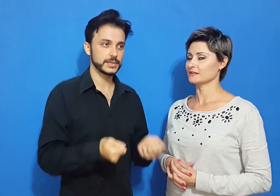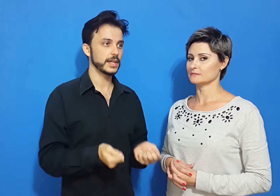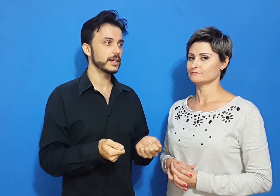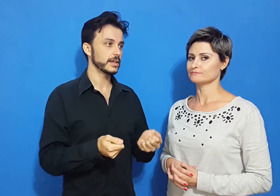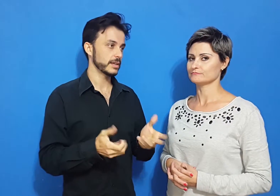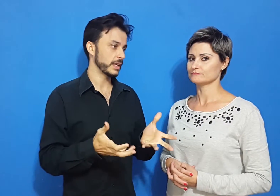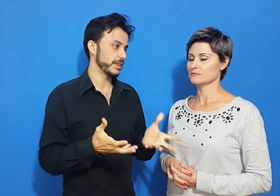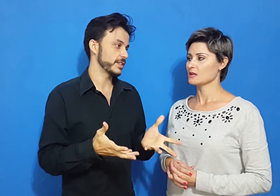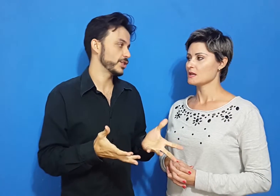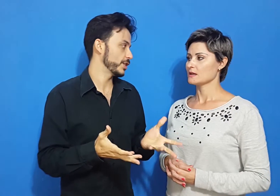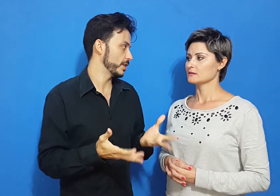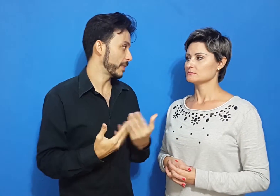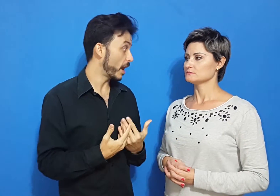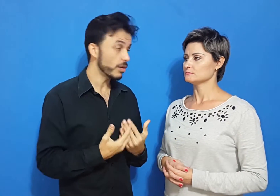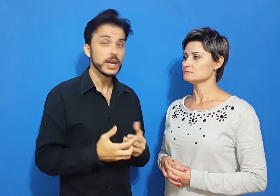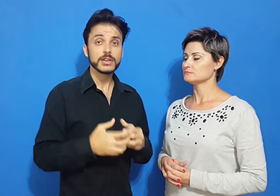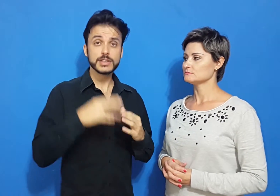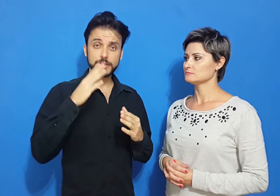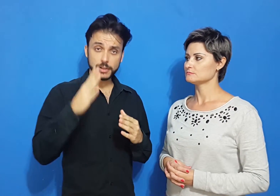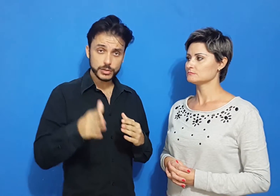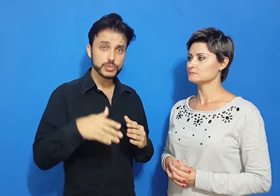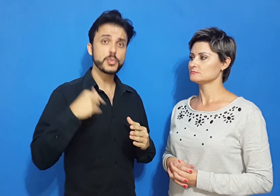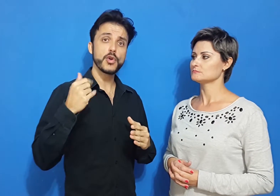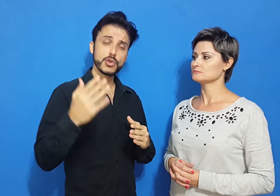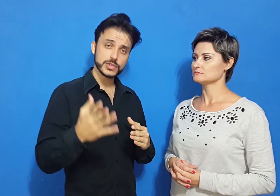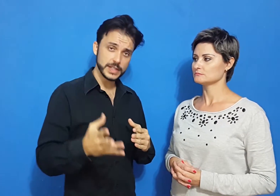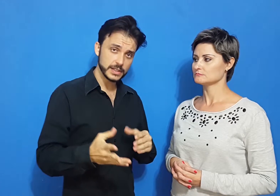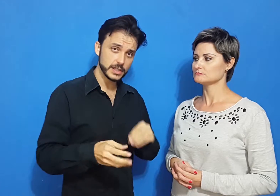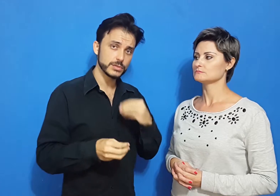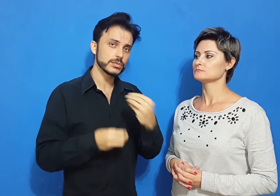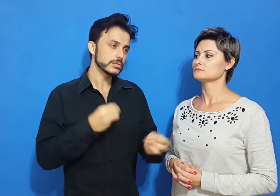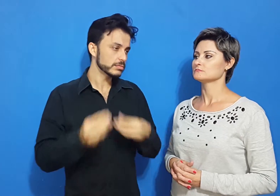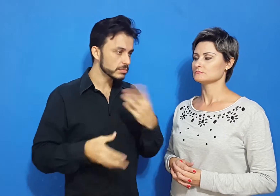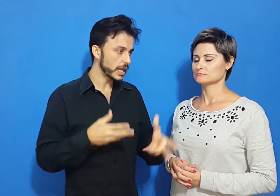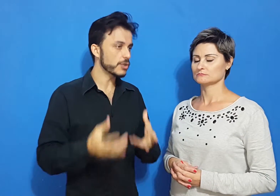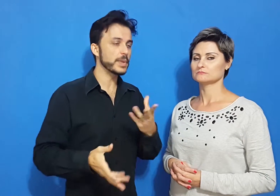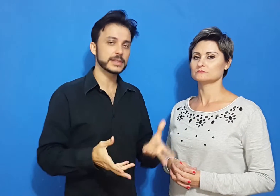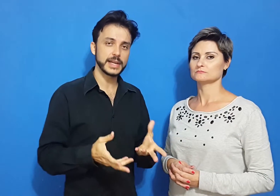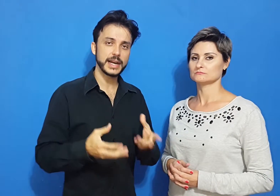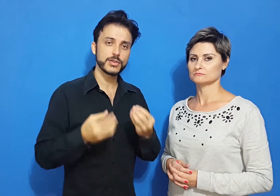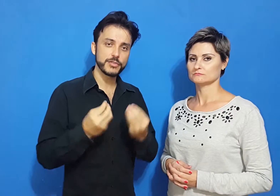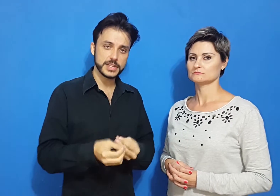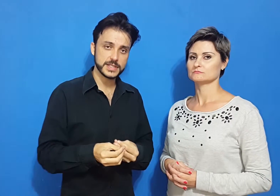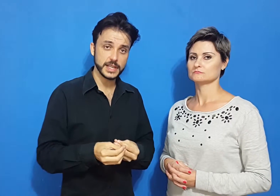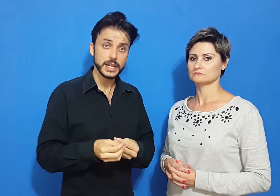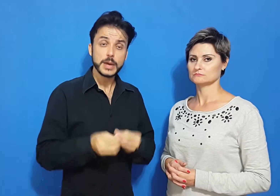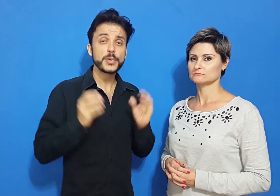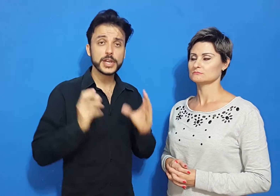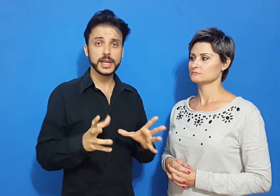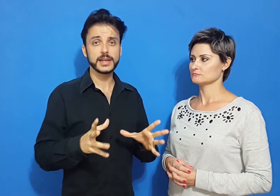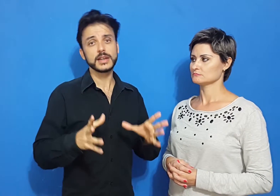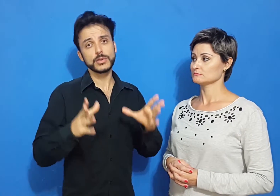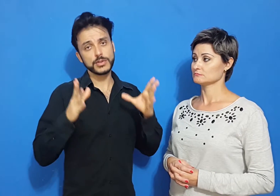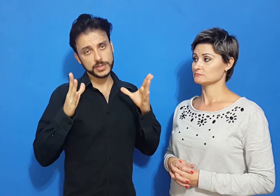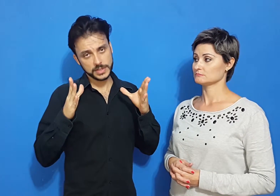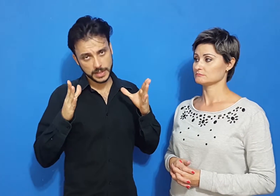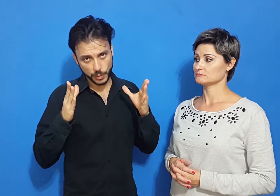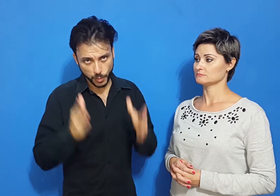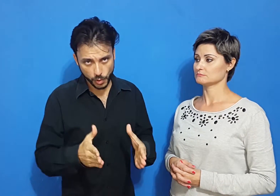que ele vai se sentir mal, você vai falando aos poucos, vai tentando argumentar, convencer. Por quê? O que você está